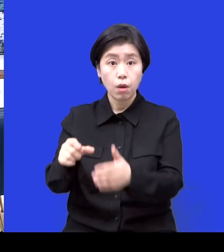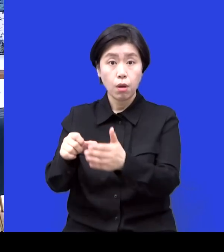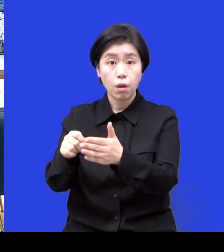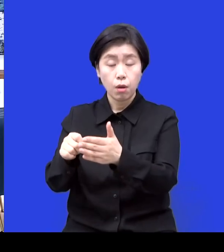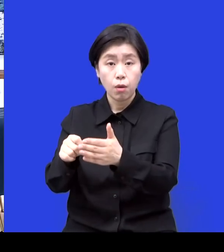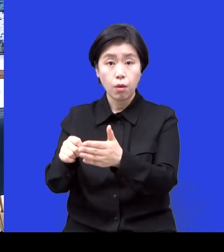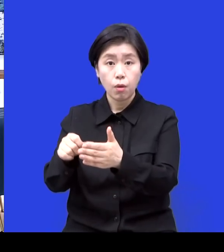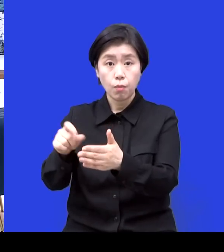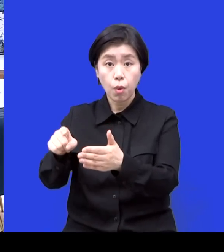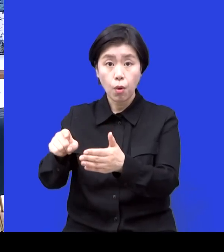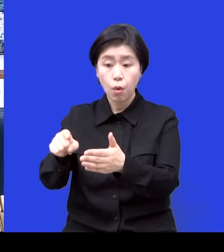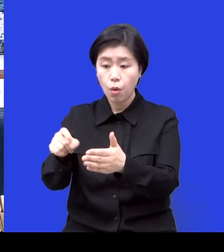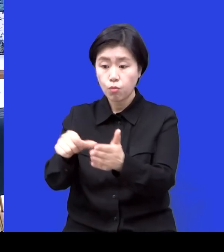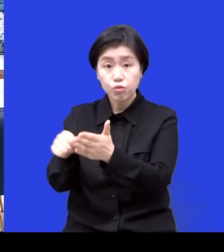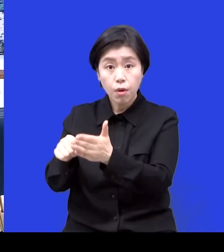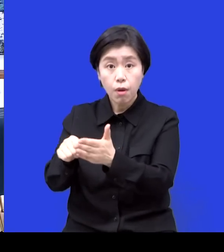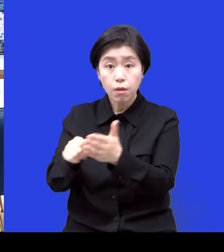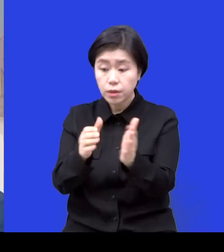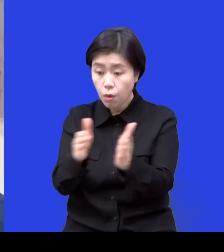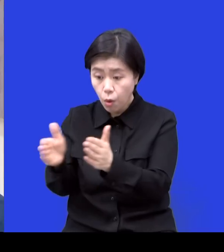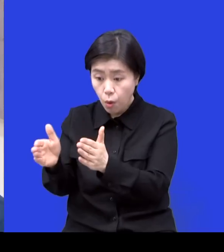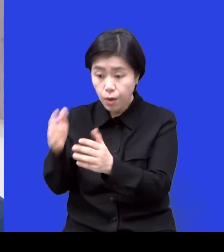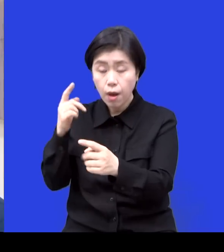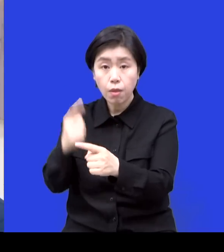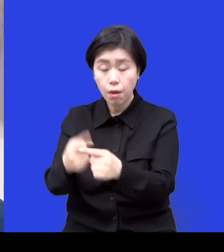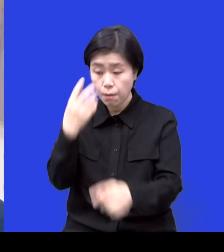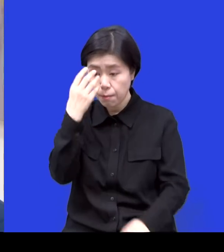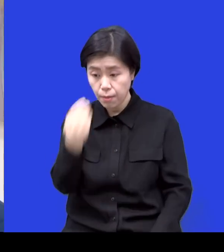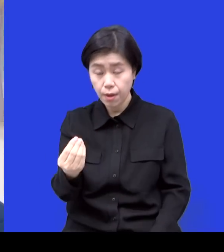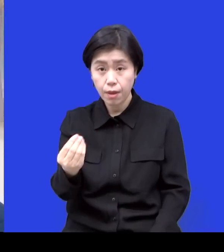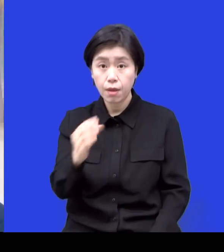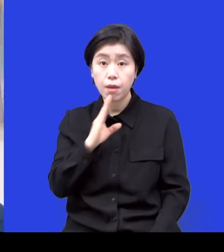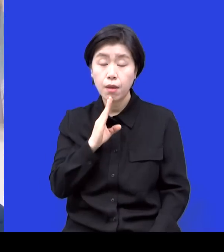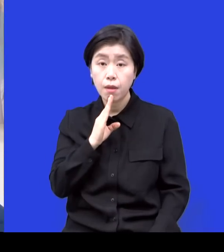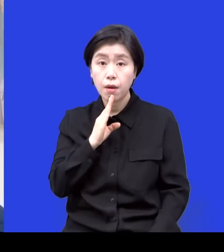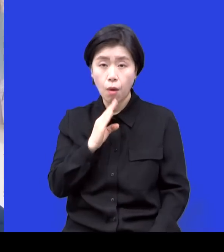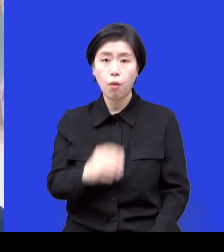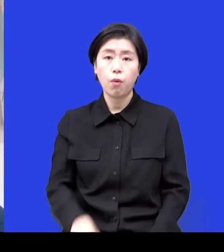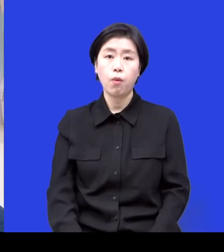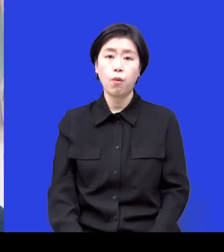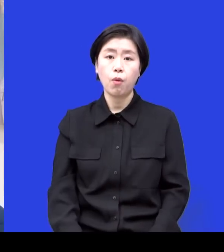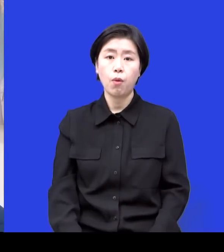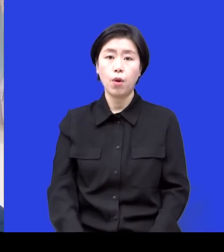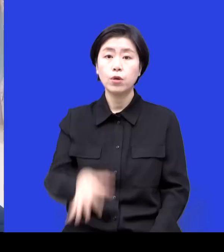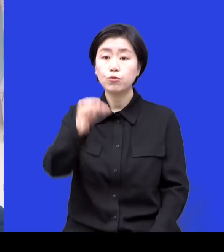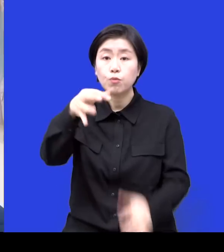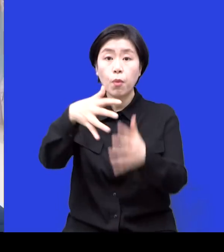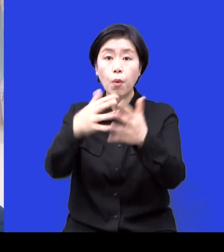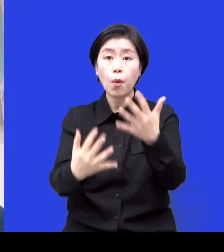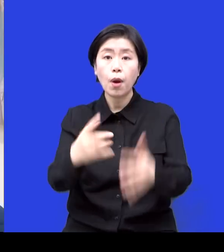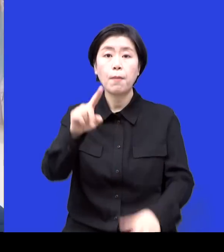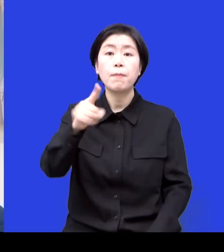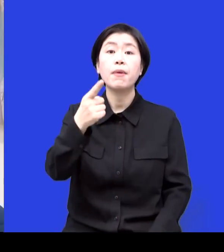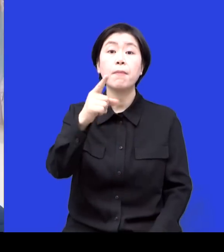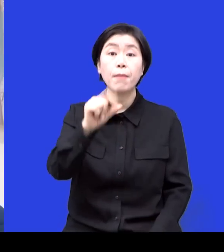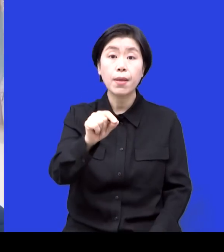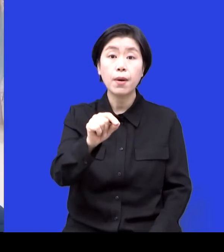정리하다가 이게 뭐지요? 그러니까 정리하다가 수표 100만원짜리가 10개가 이렇게 착착착착 꽂혀져 있었던 거예요